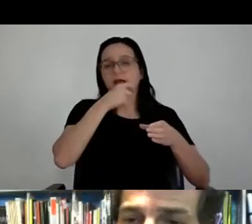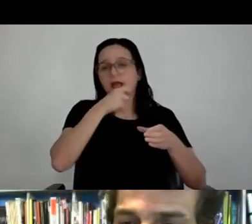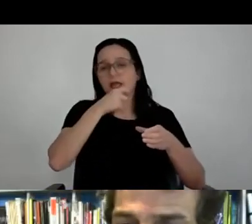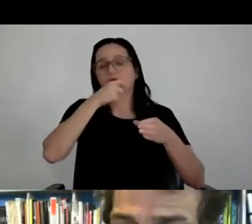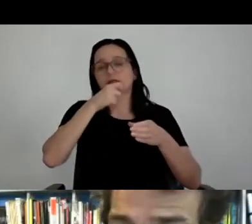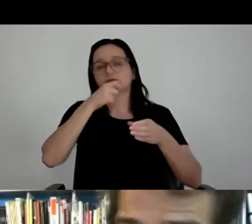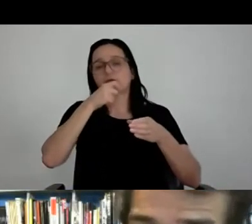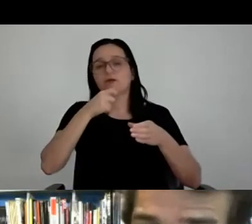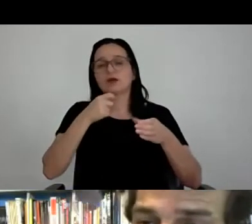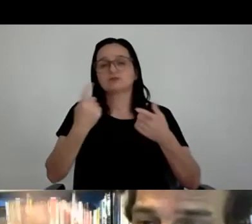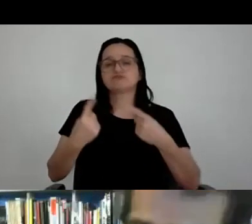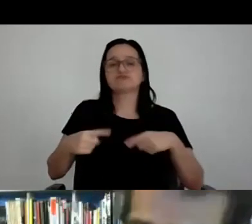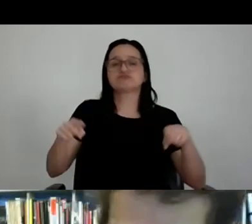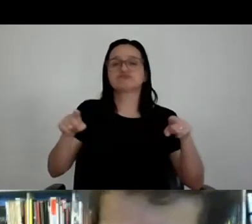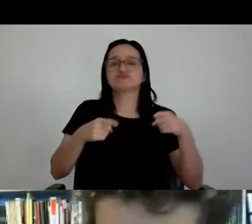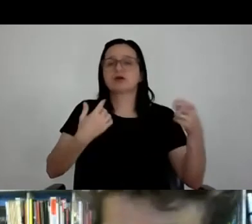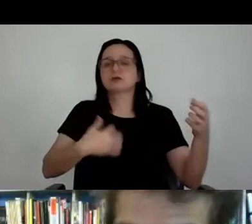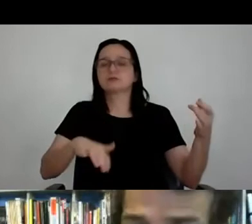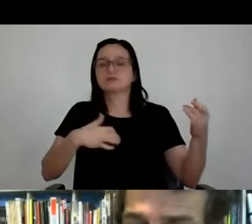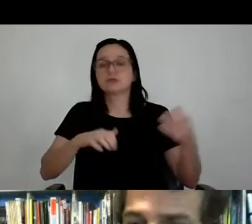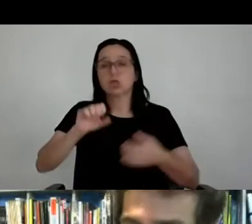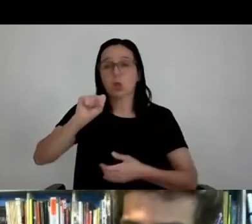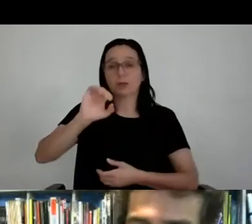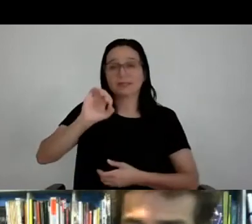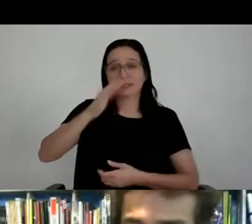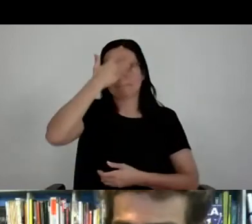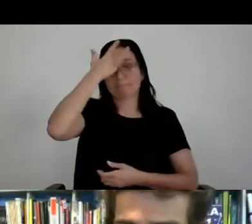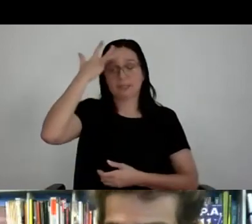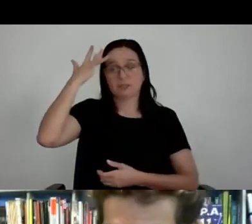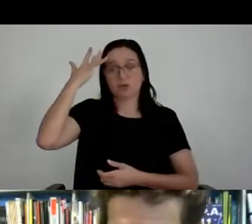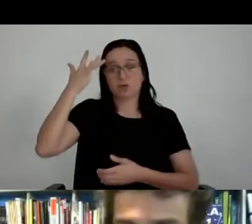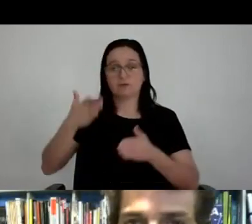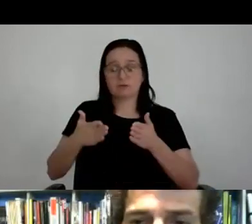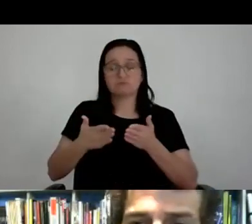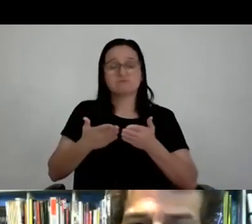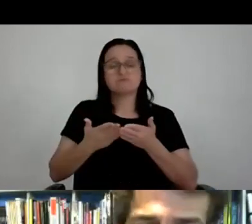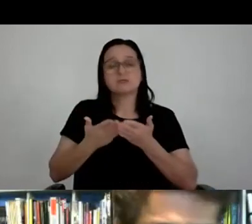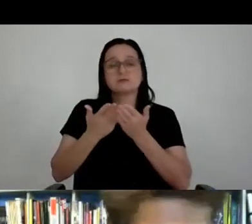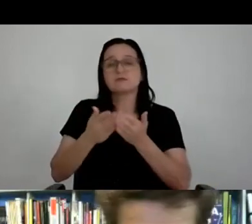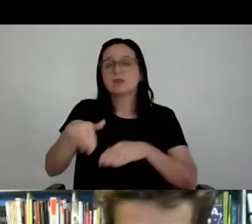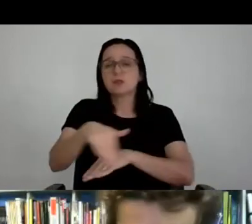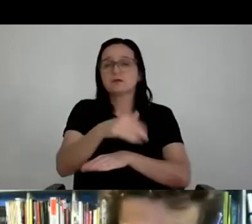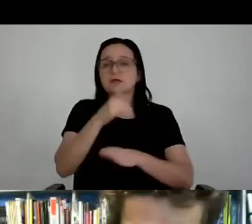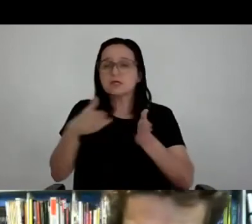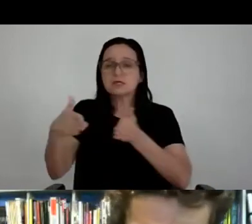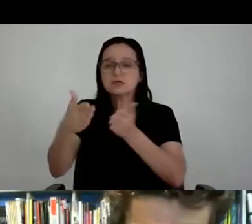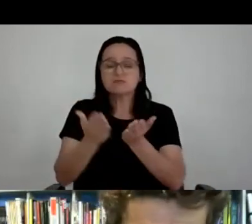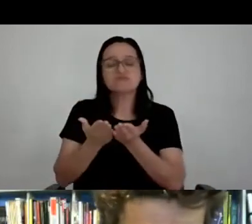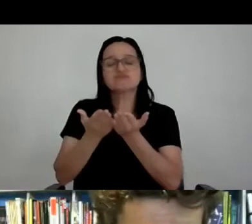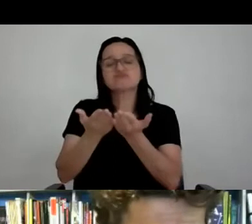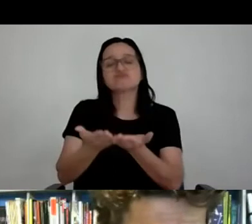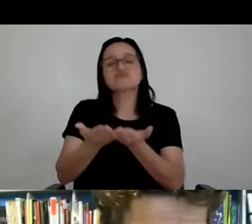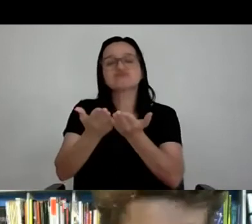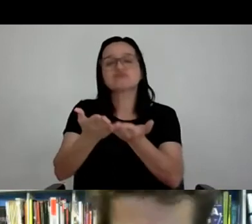Orquestra Sinfônica de Manaus, que tem 80 representantes, tem um palco flutuante, uma balsa no Rio, e a gente vai tocar aquilo ali, né?